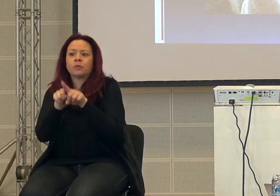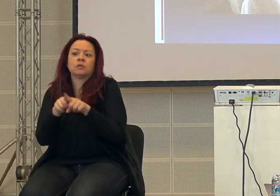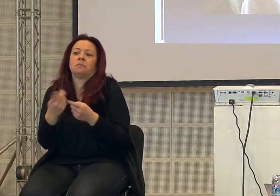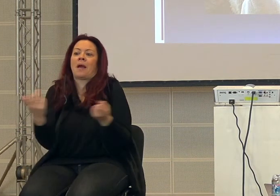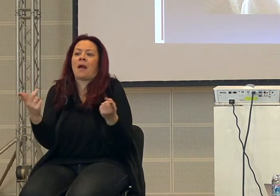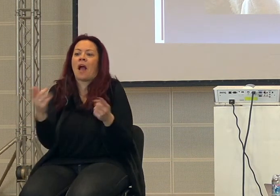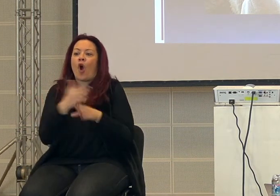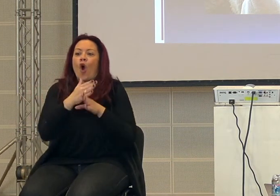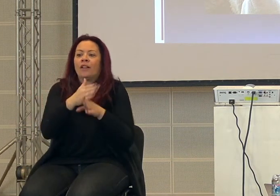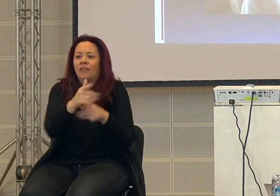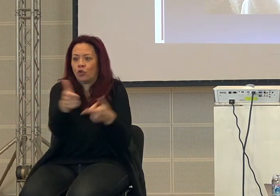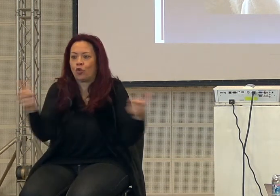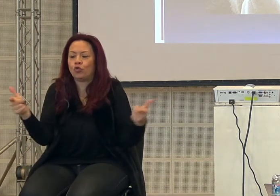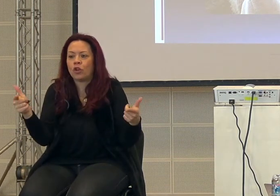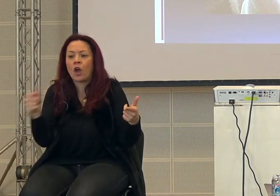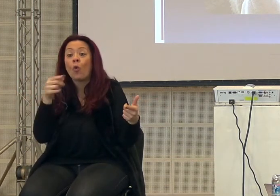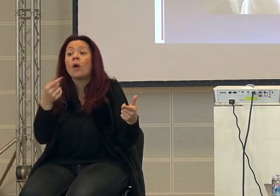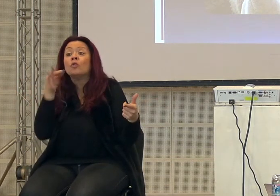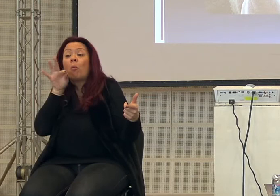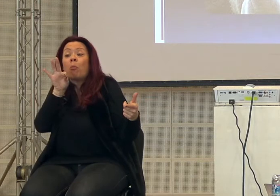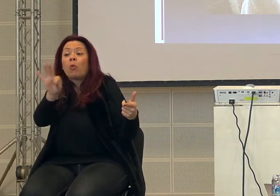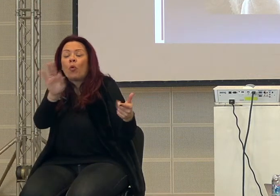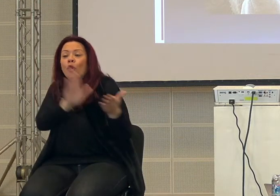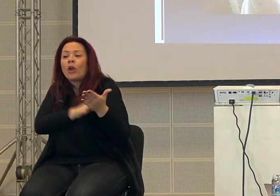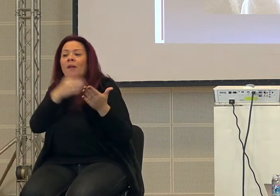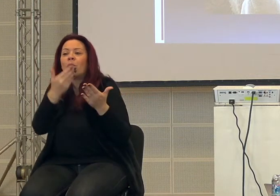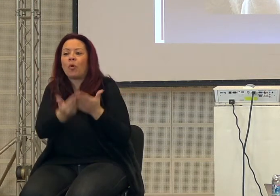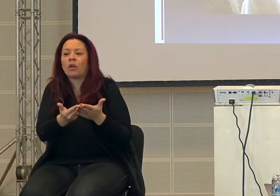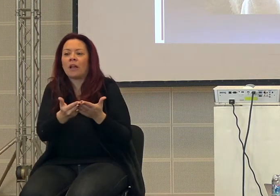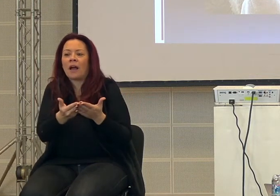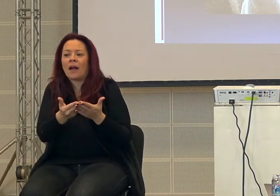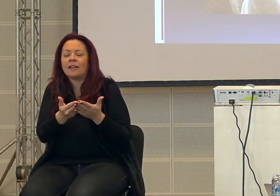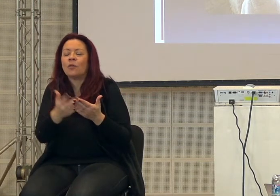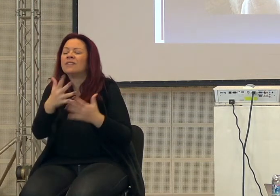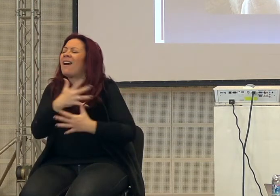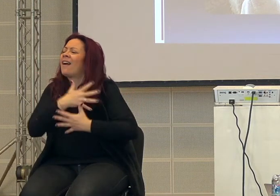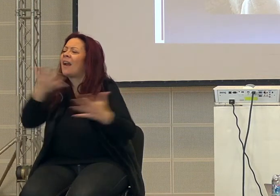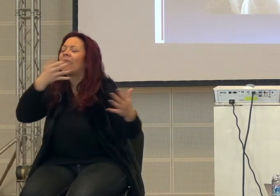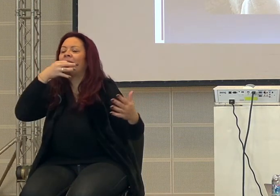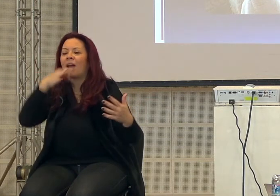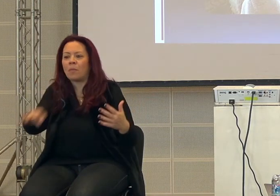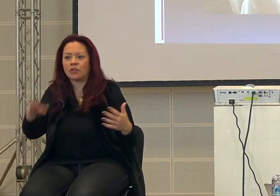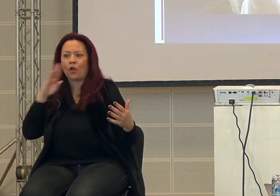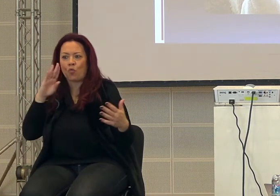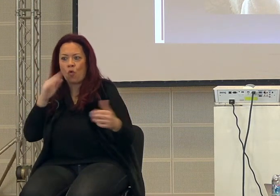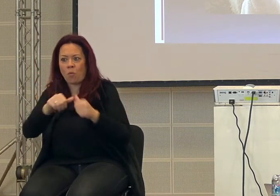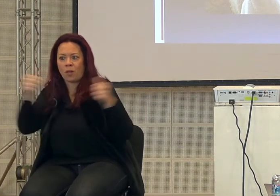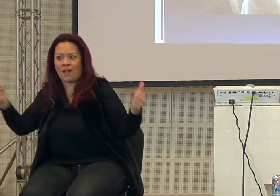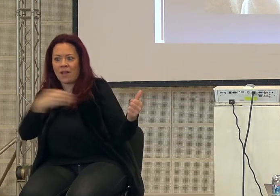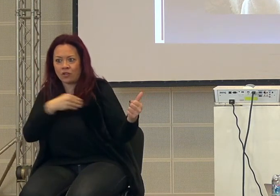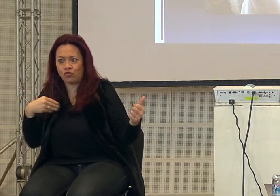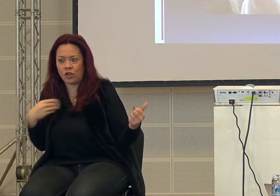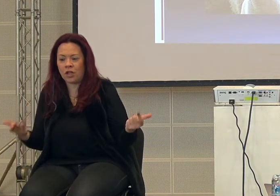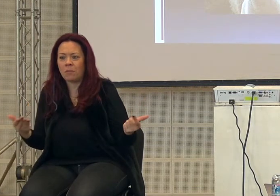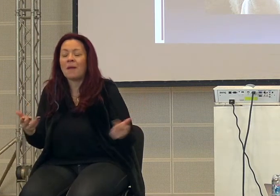Ecco, questo è il punto importante, quindi questa grande capacità. Ma non è solo questo, cioè non è